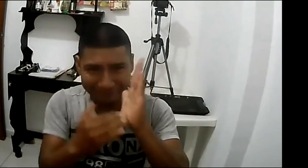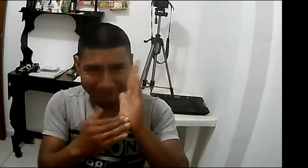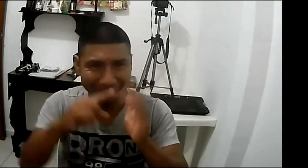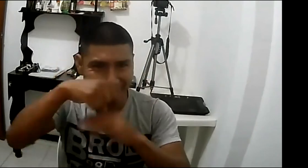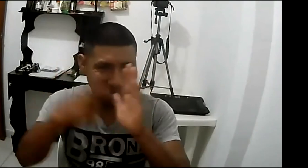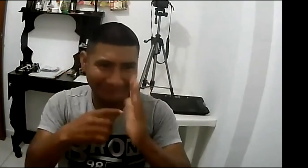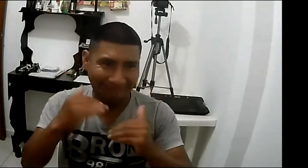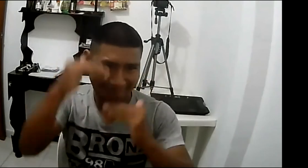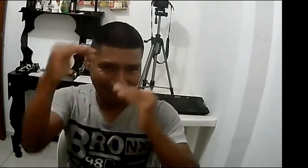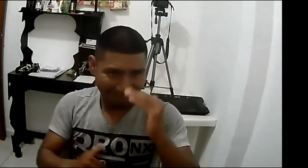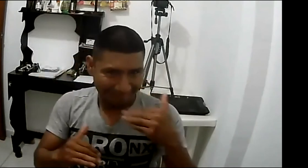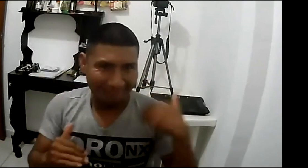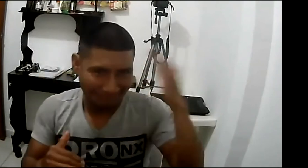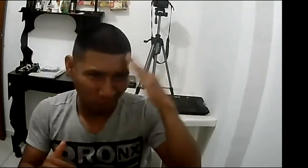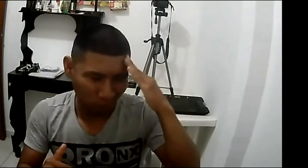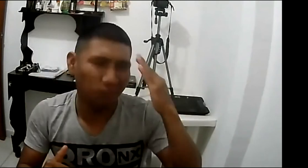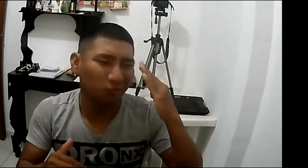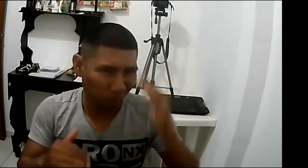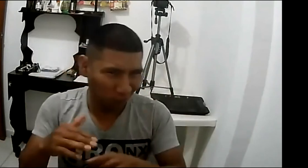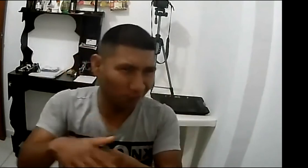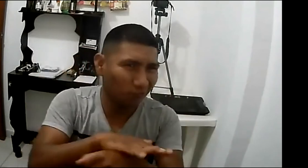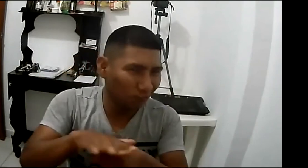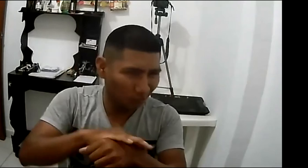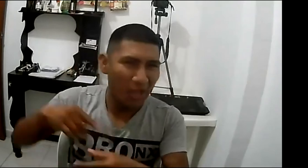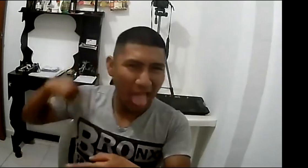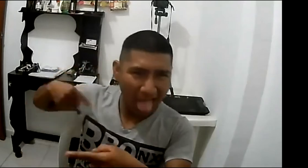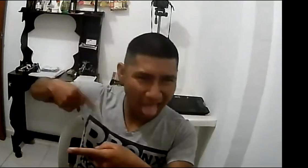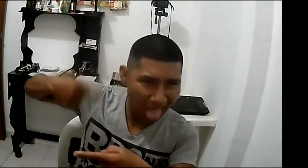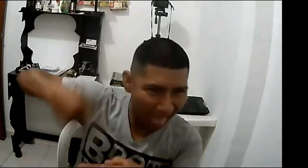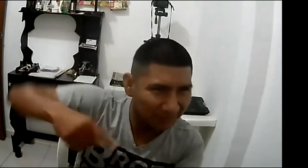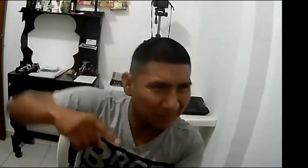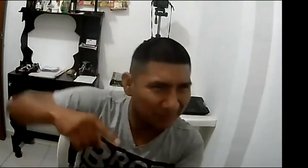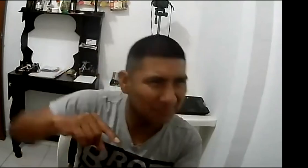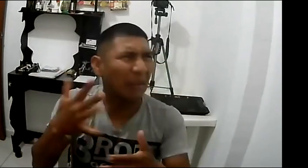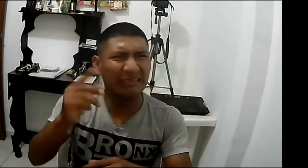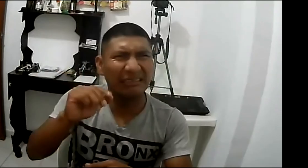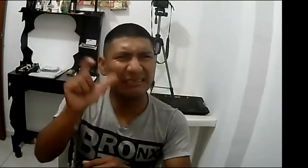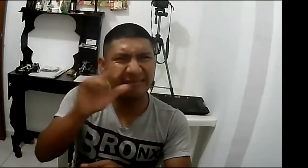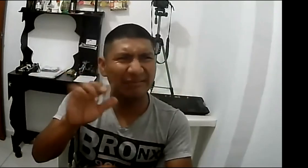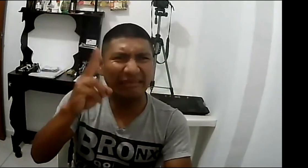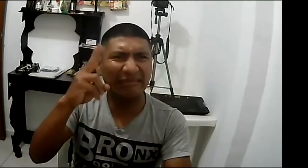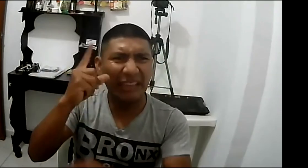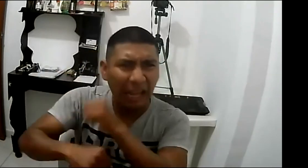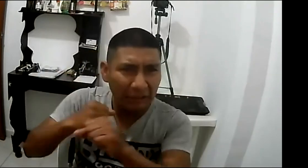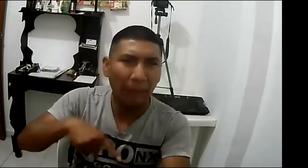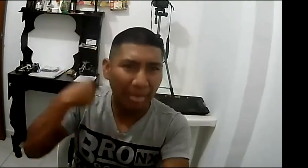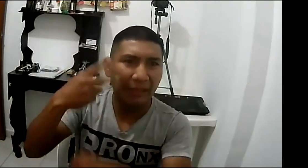todo el esfuerzo, pero que finalmente había una barrera y que de alguna u otra forma es una situación que se ha venido repitiendo,